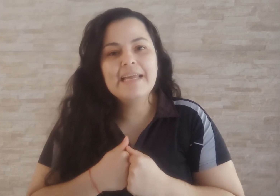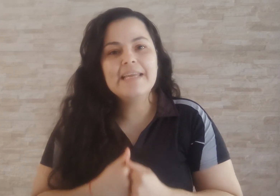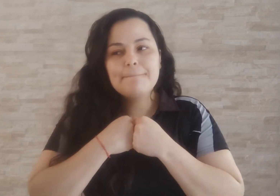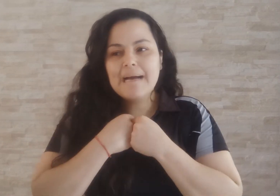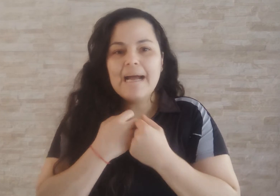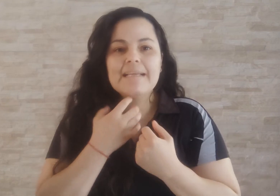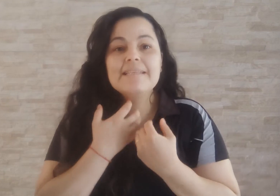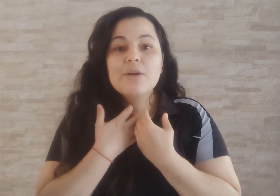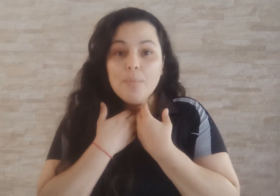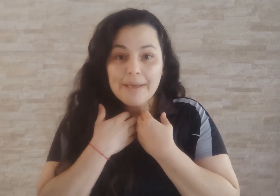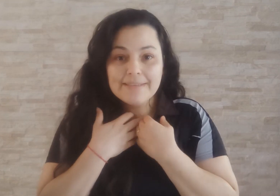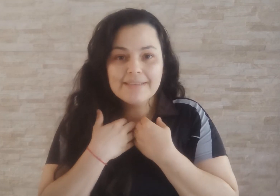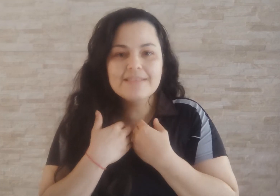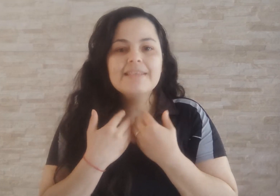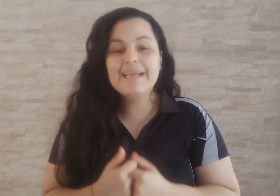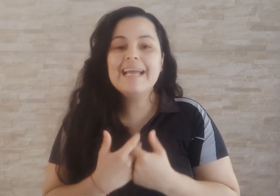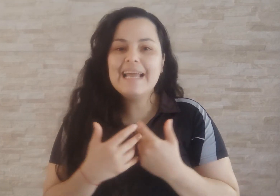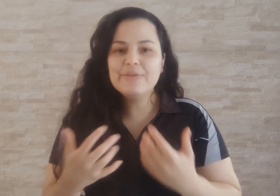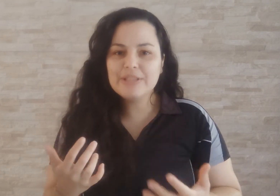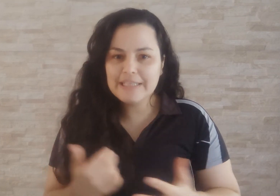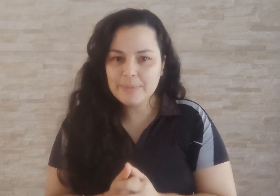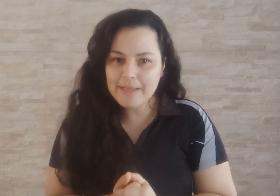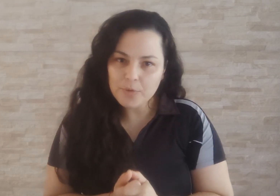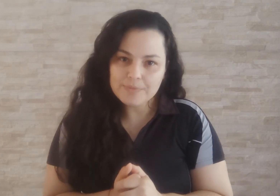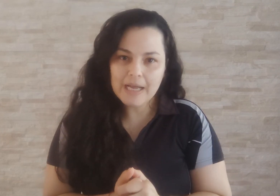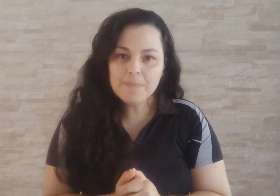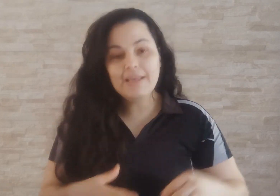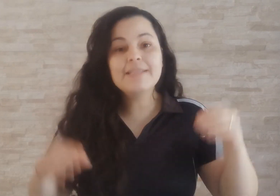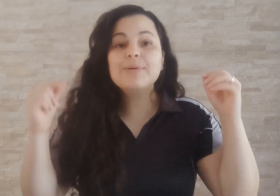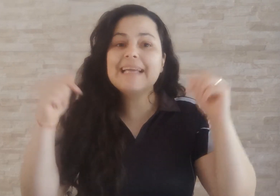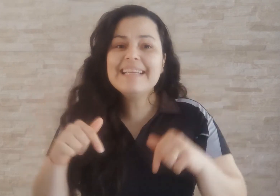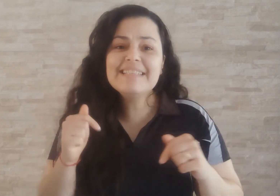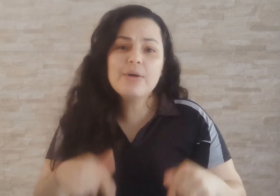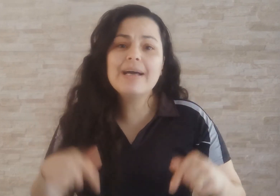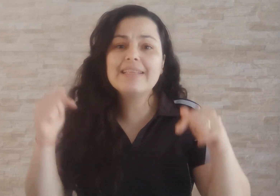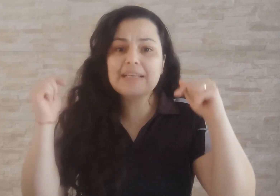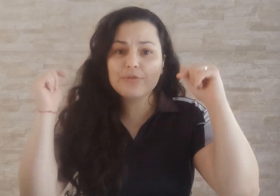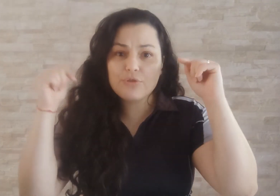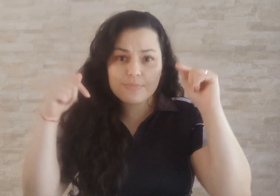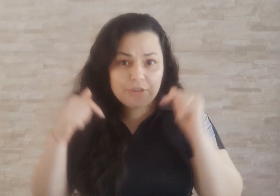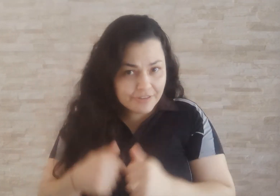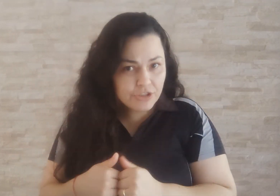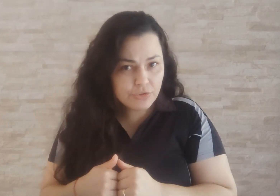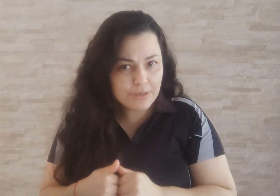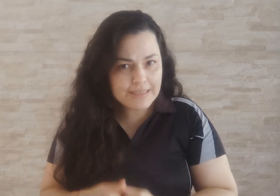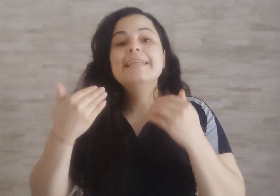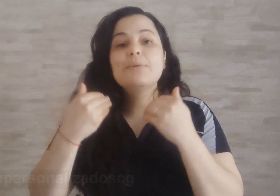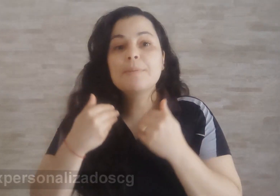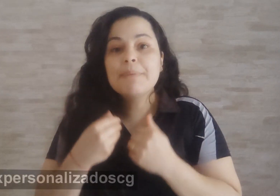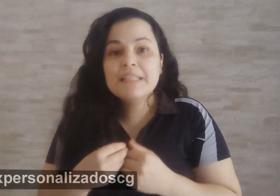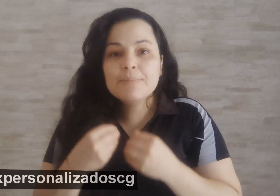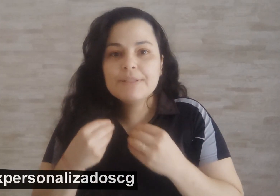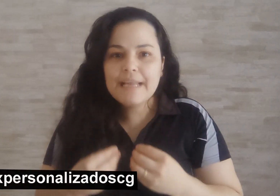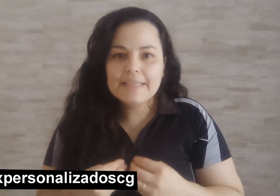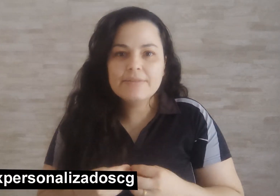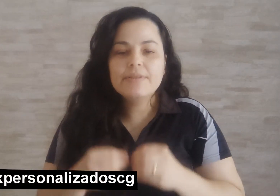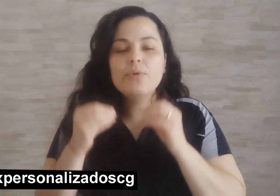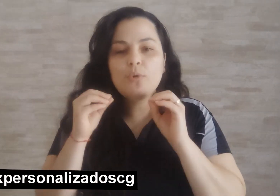aí mais encomendas e ganhar aí um dinheirinho melhor, tá? Então quem quiser o calendário de 2022, então me manda pro direct o